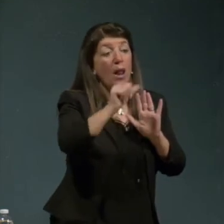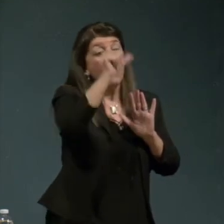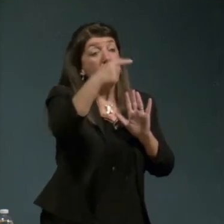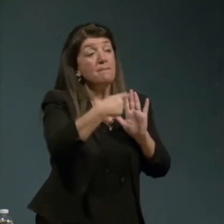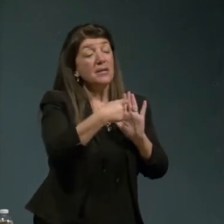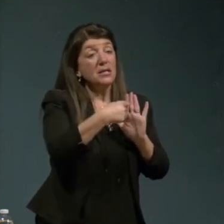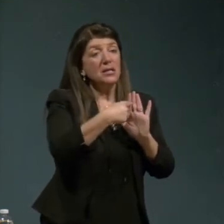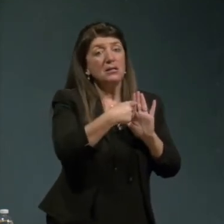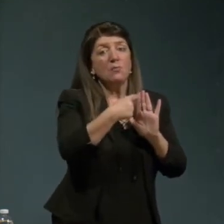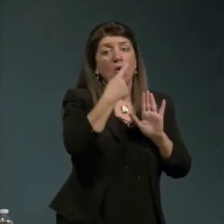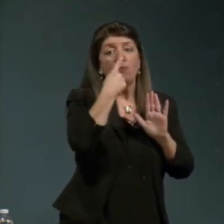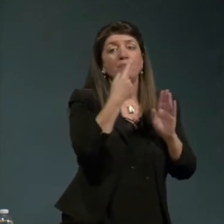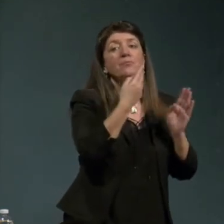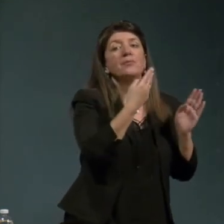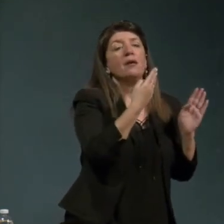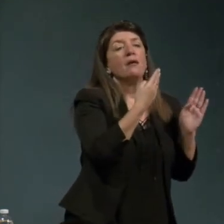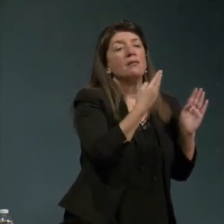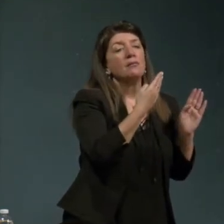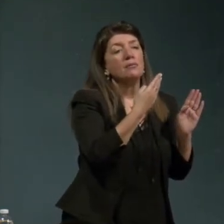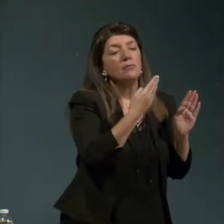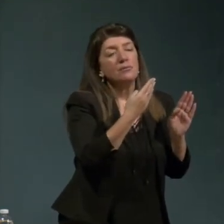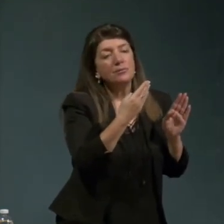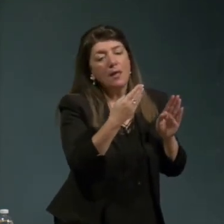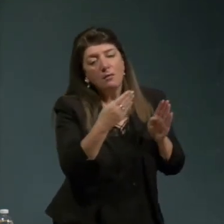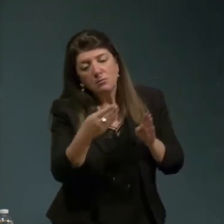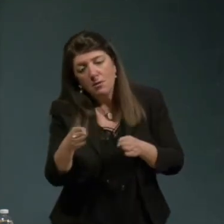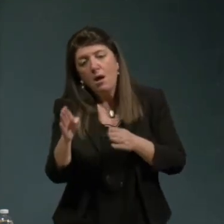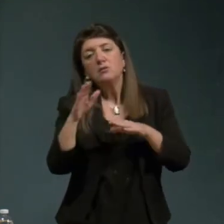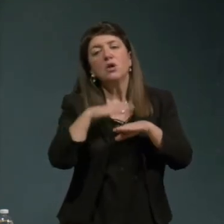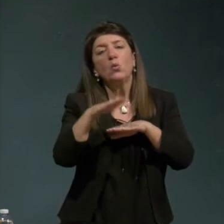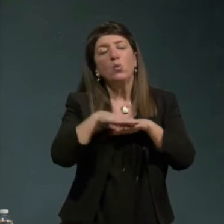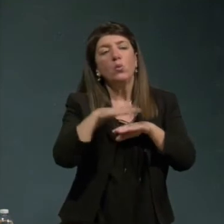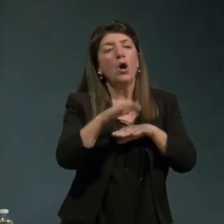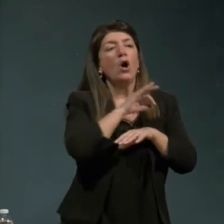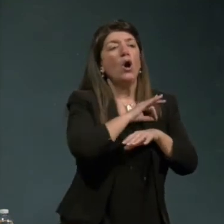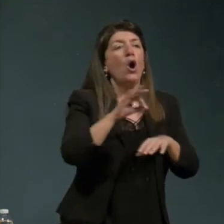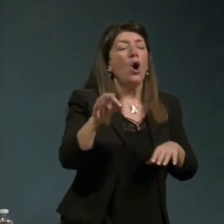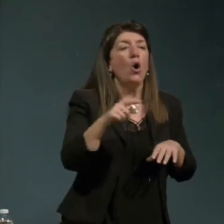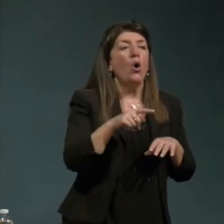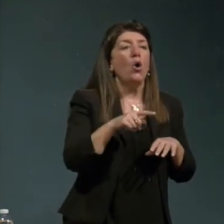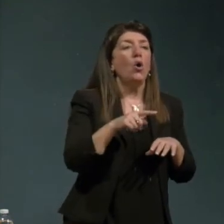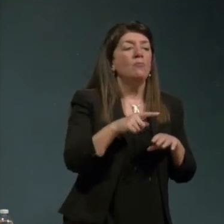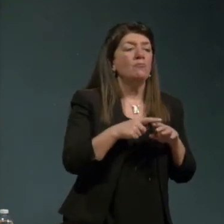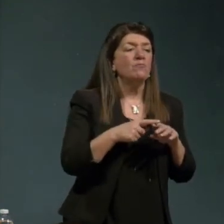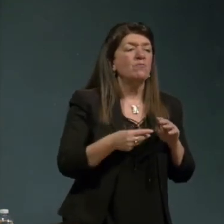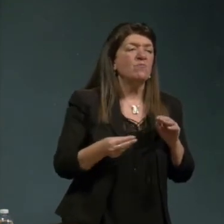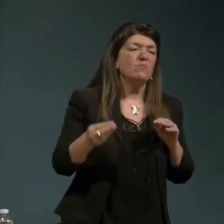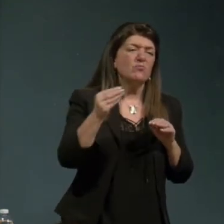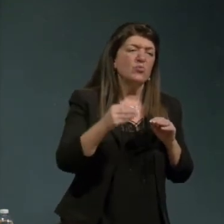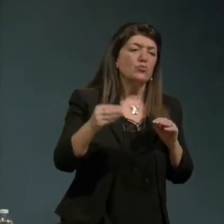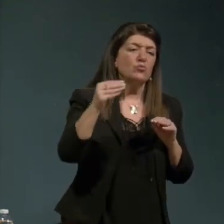'aggravazione oggi si fa l'aggravazione in Francia non so in Italia